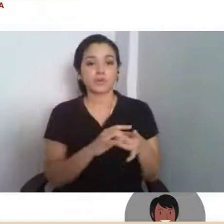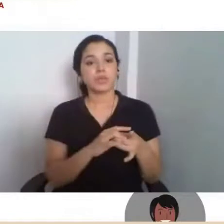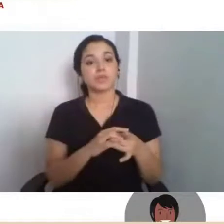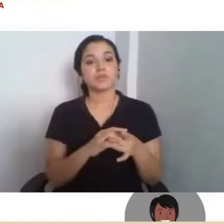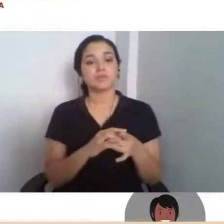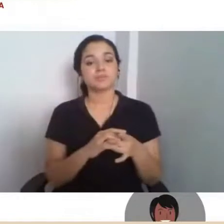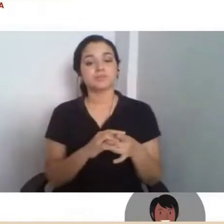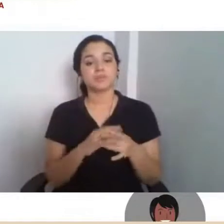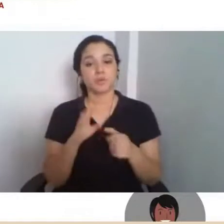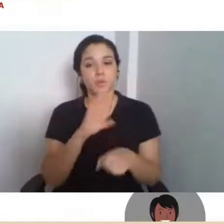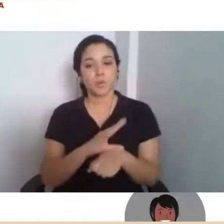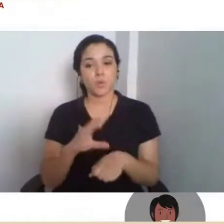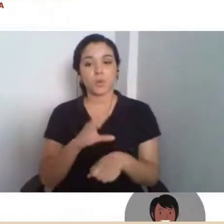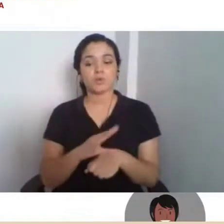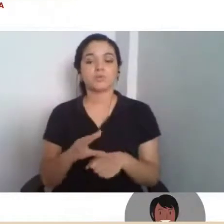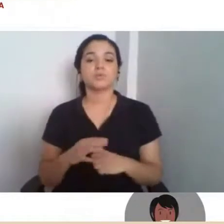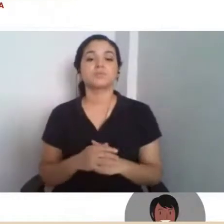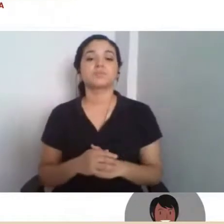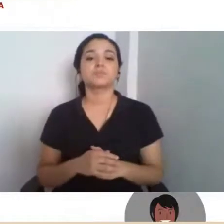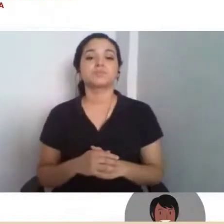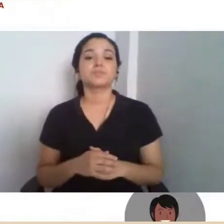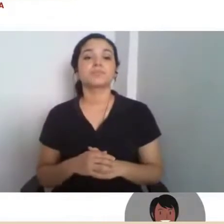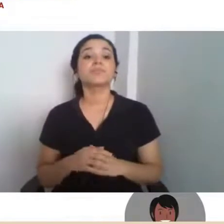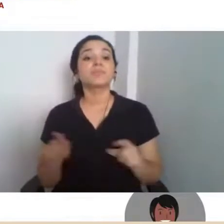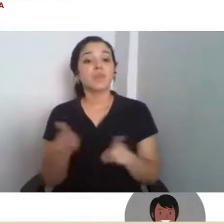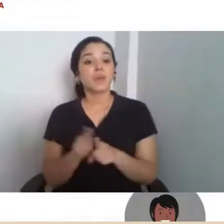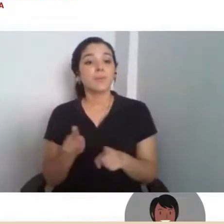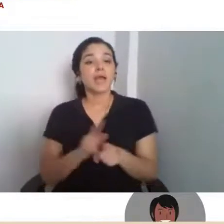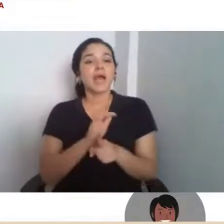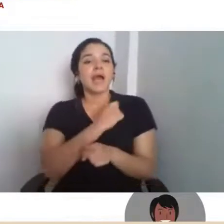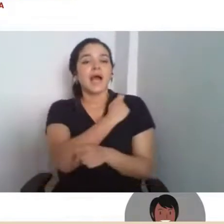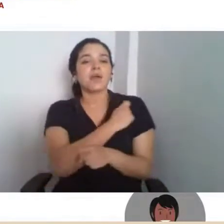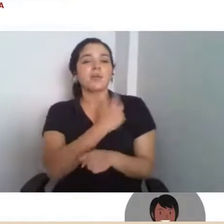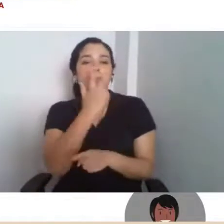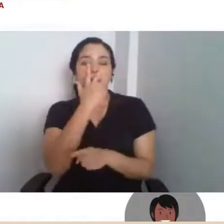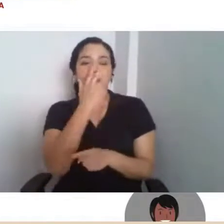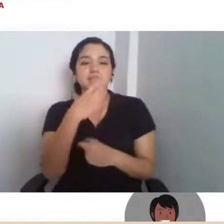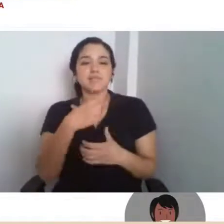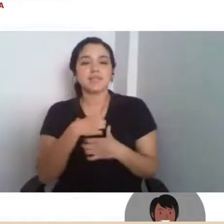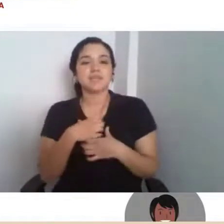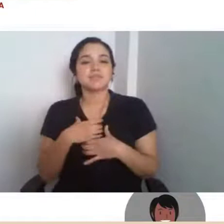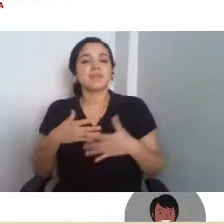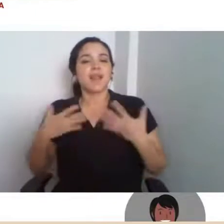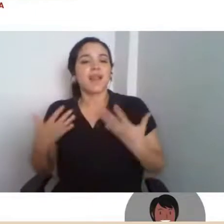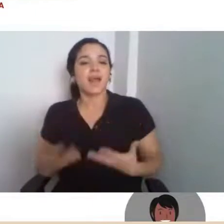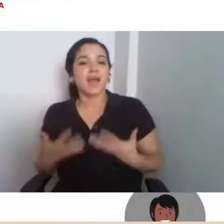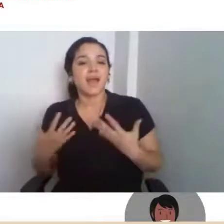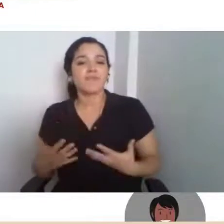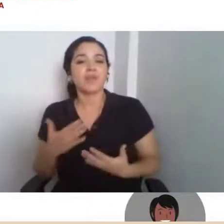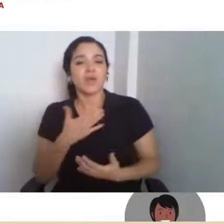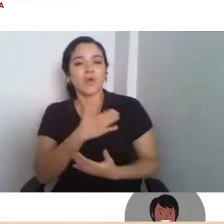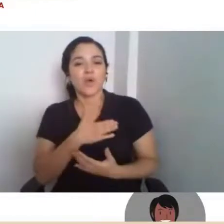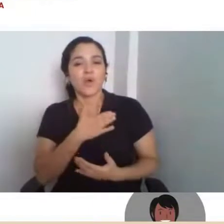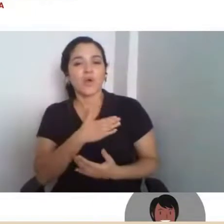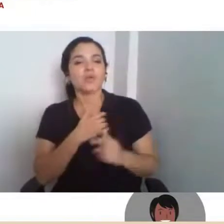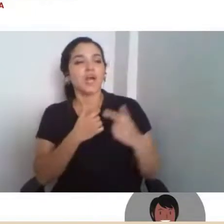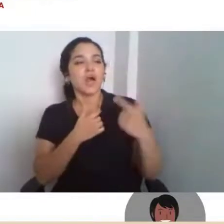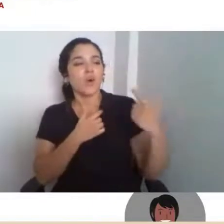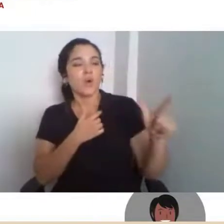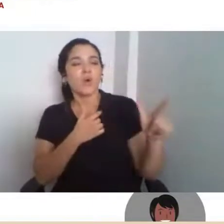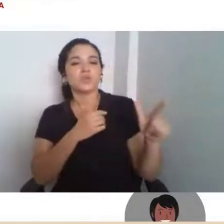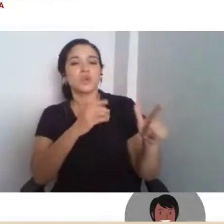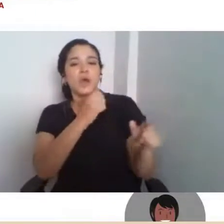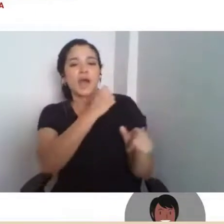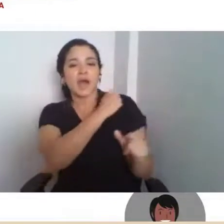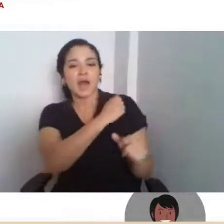E os alunos se sentem muito à vontade de ter aulas com alunos como eles, que ensinam o